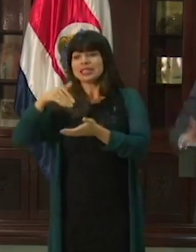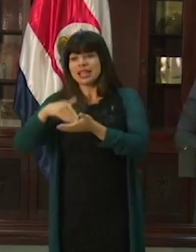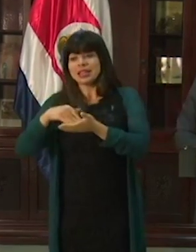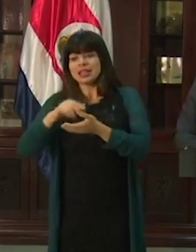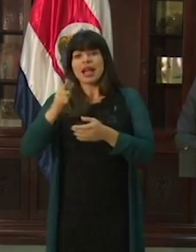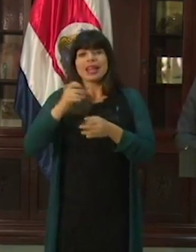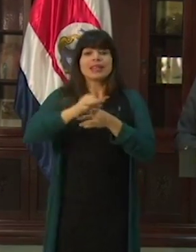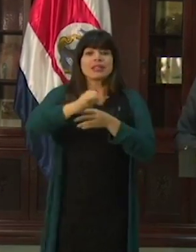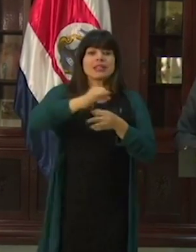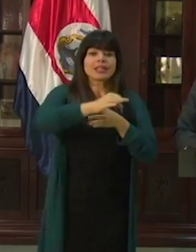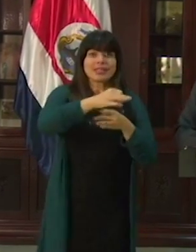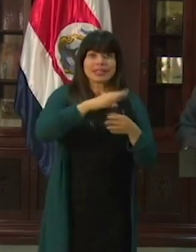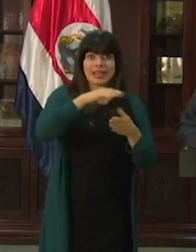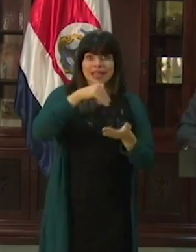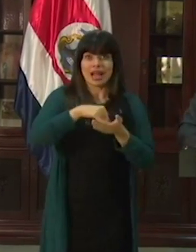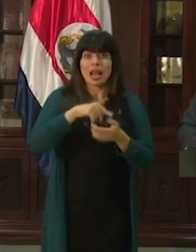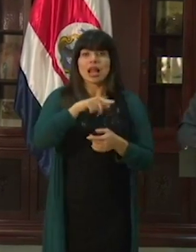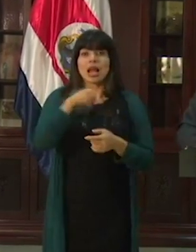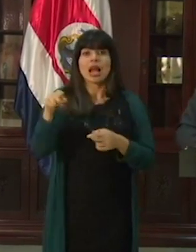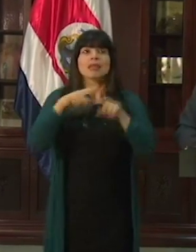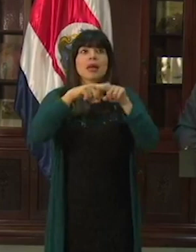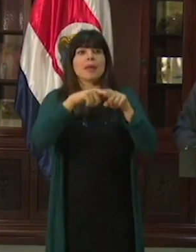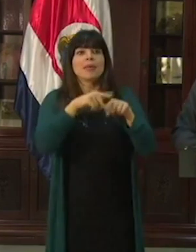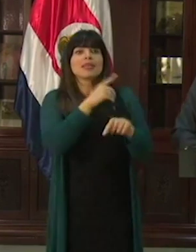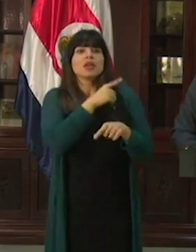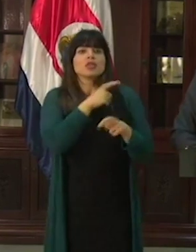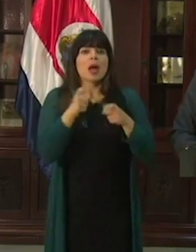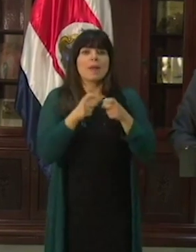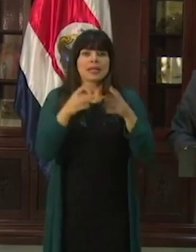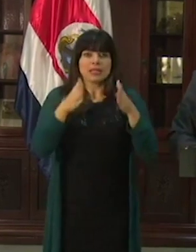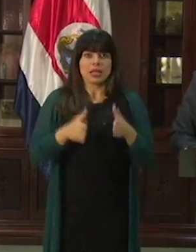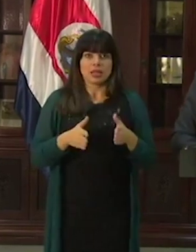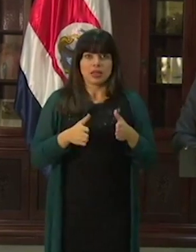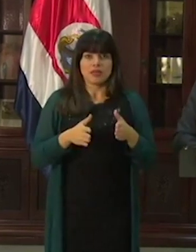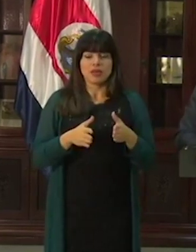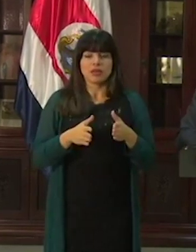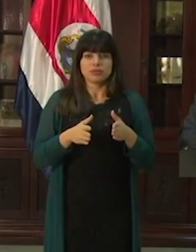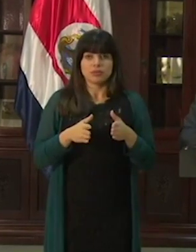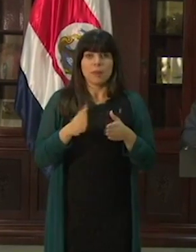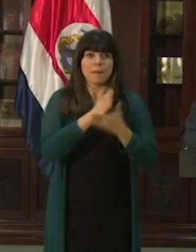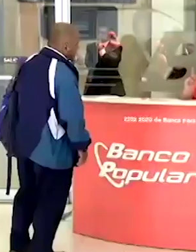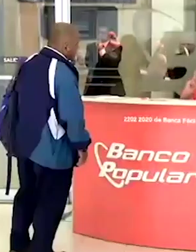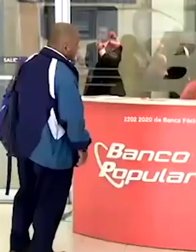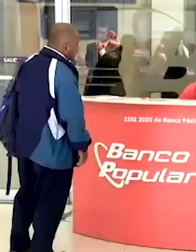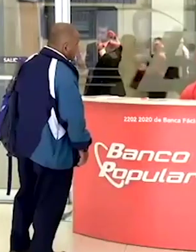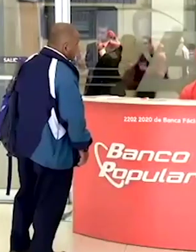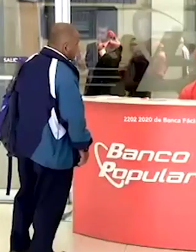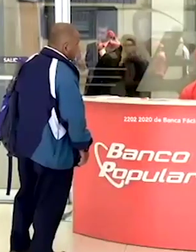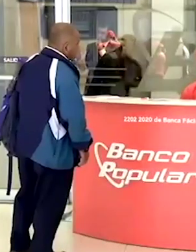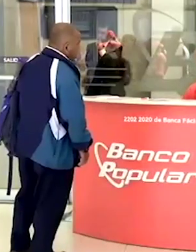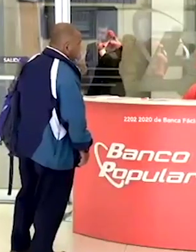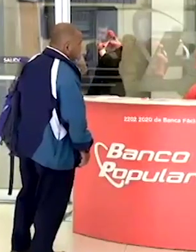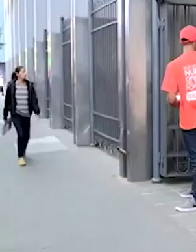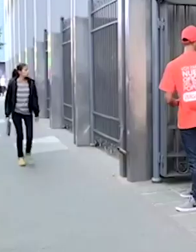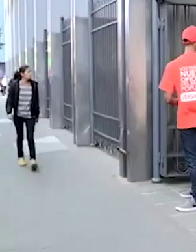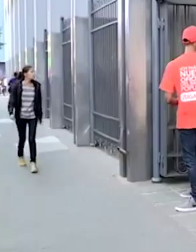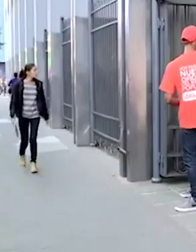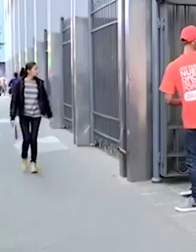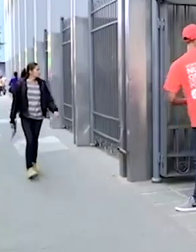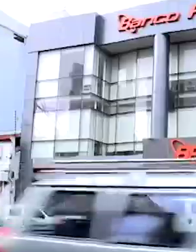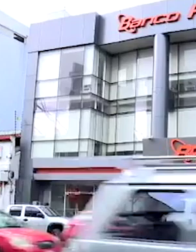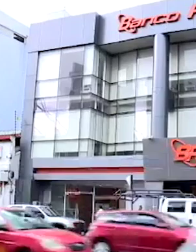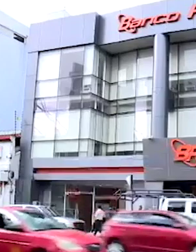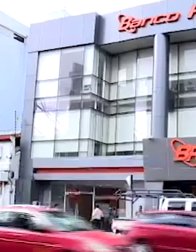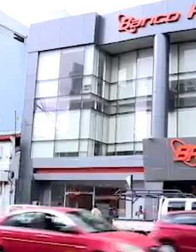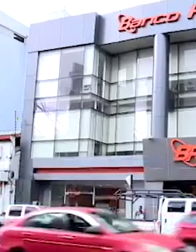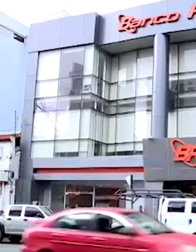administración descentralizada, a la dirección administrativa por parte del Poder Ejecutivo. El procedimiento administrativo con medida